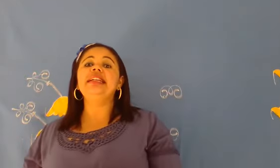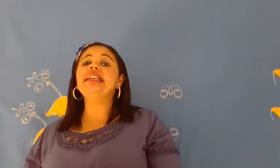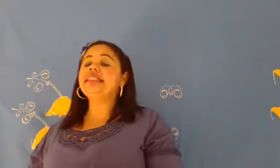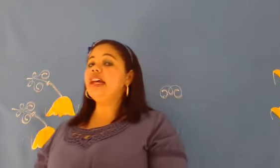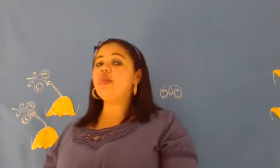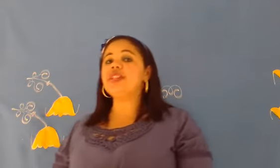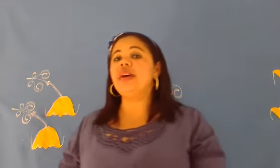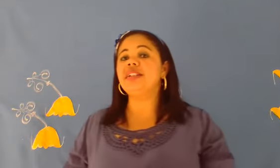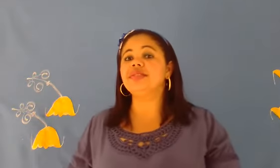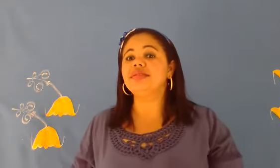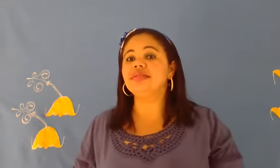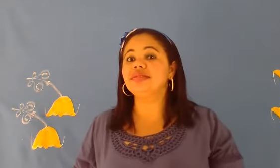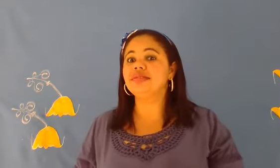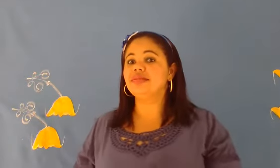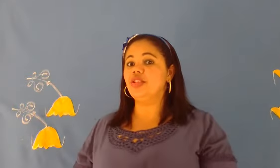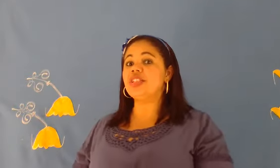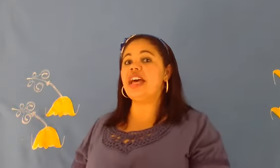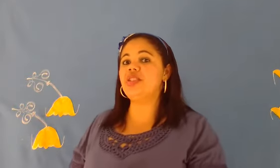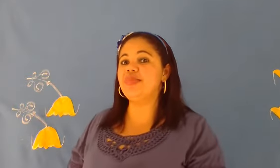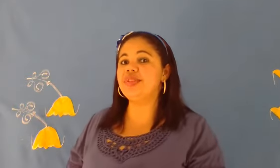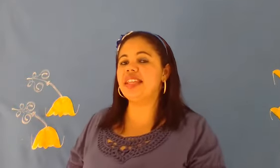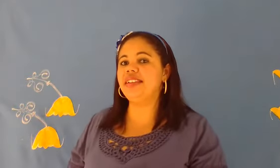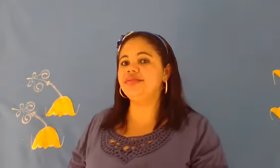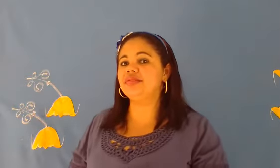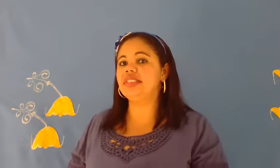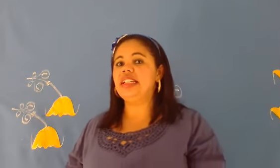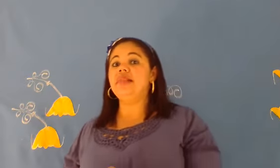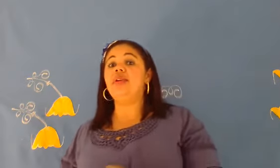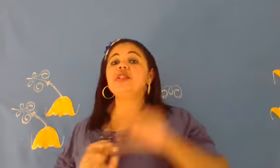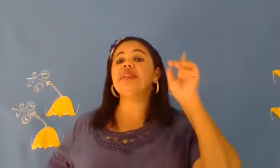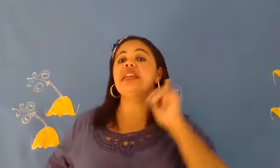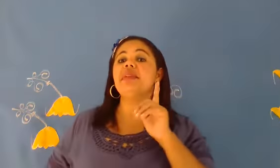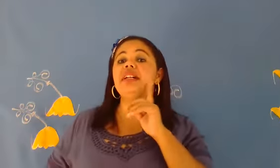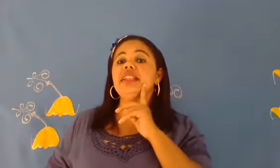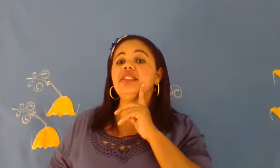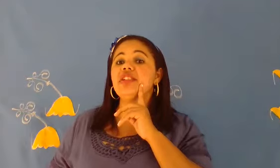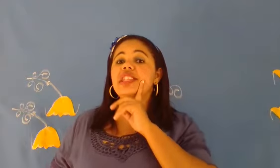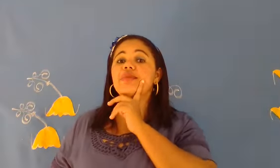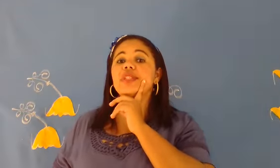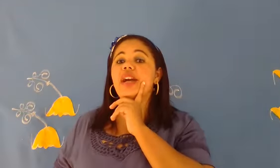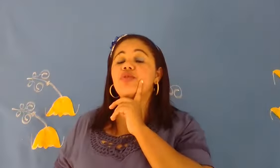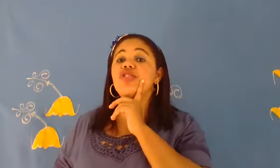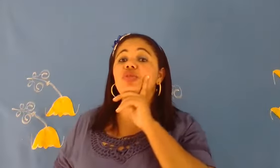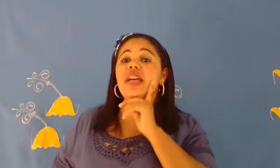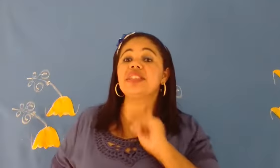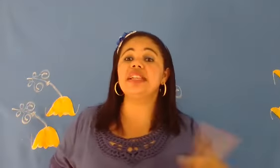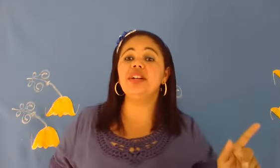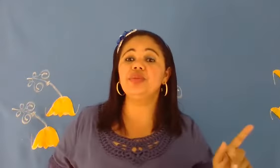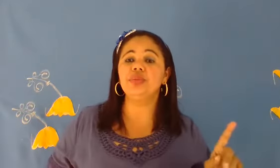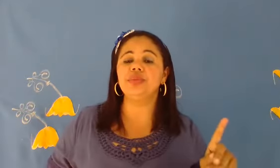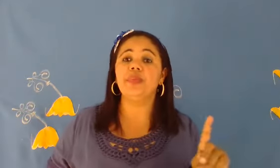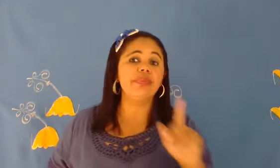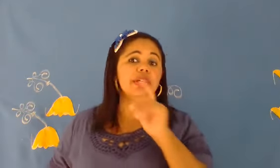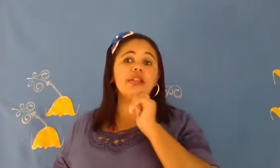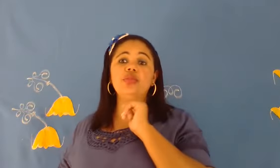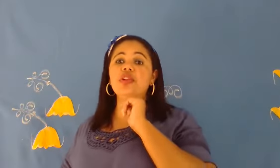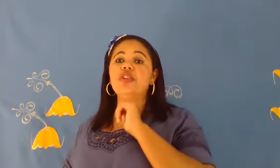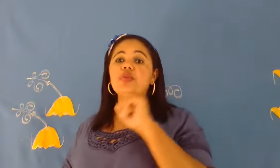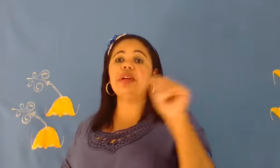Então, pessoal. Gostaram da música? Próxima semana nós temos a continuação. Então, nós vamos